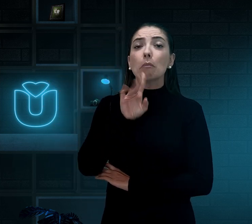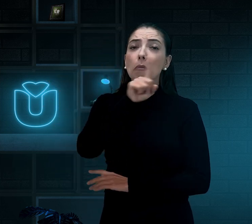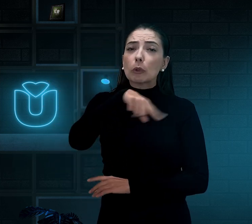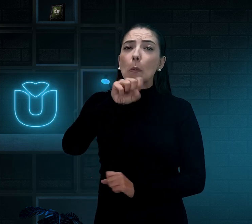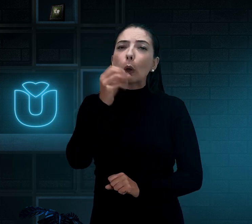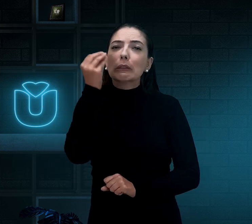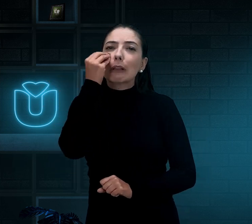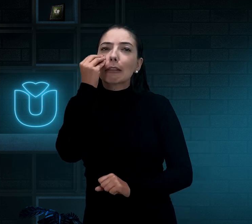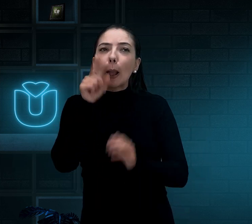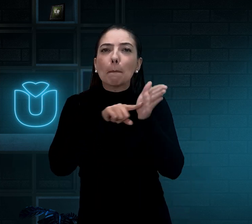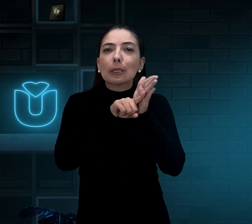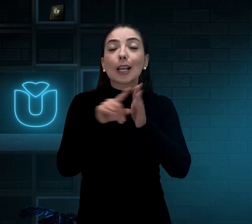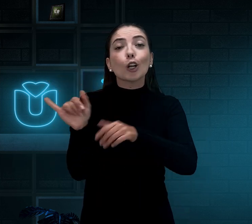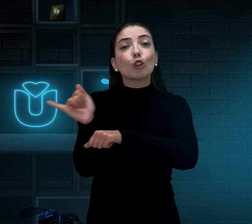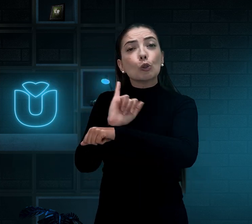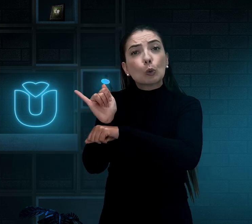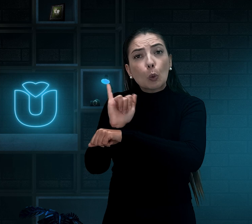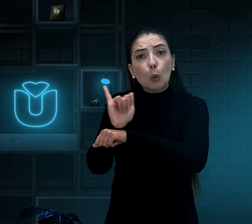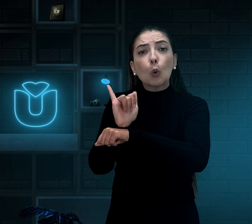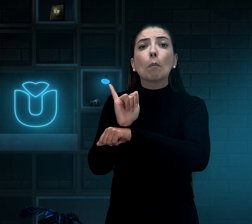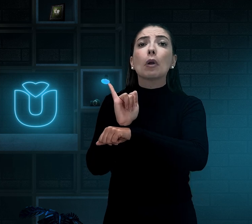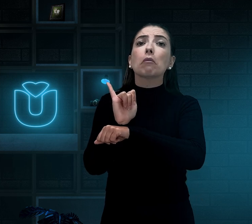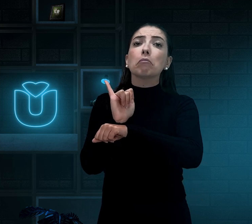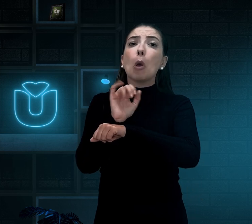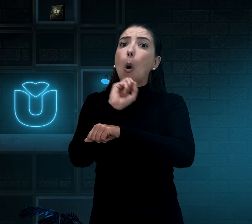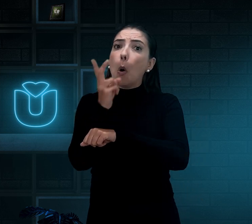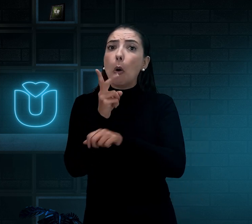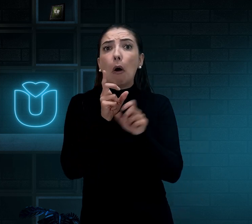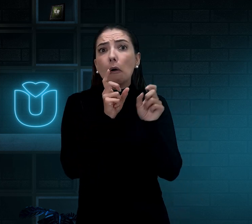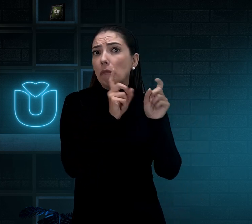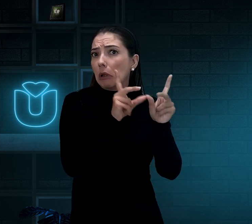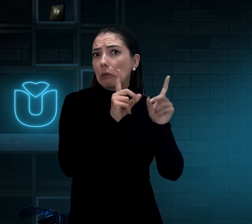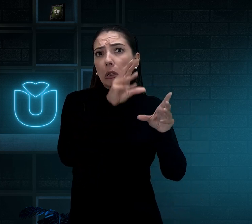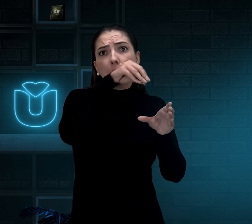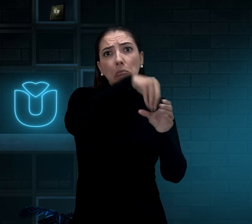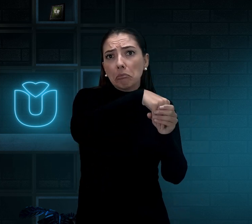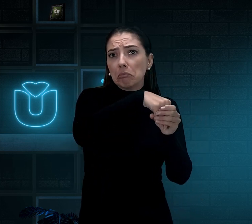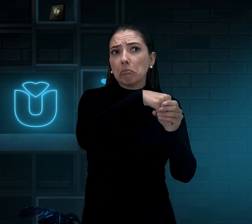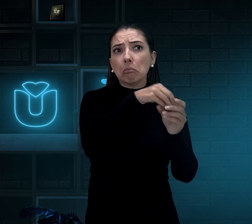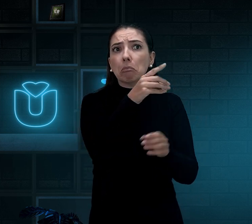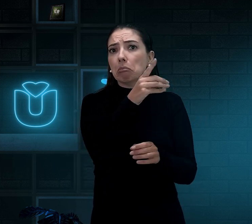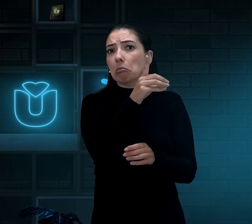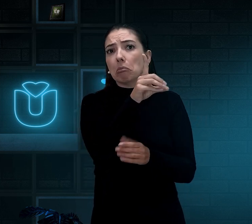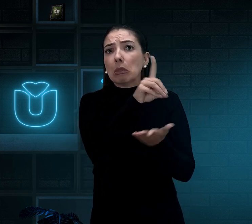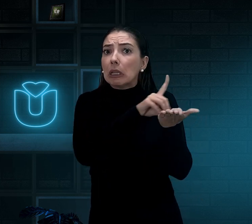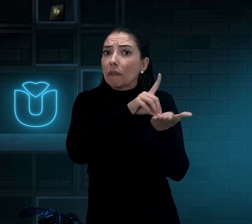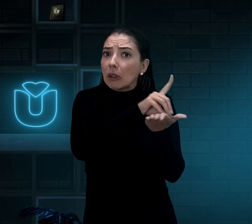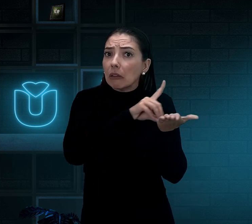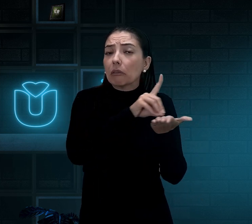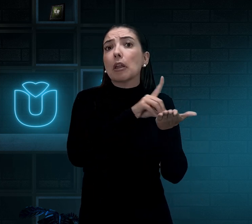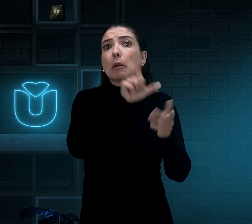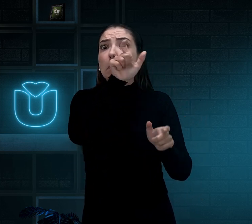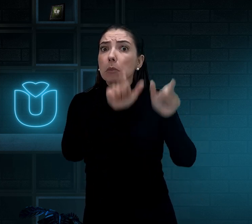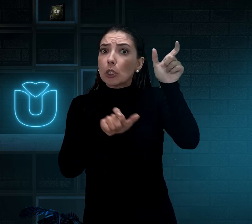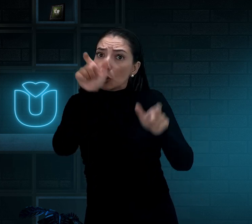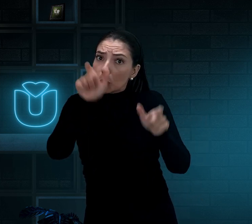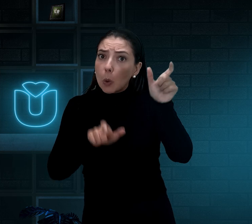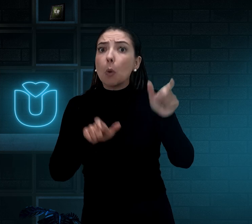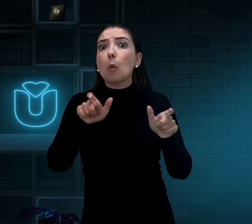Você pode tentar pesquisar no YouTube ou comprar um DVD sobre o filme